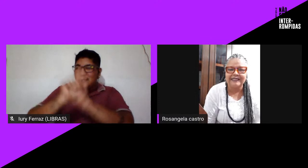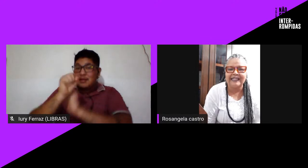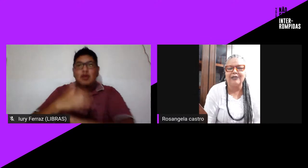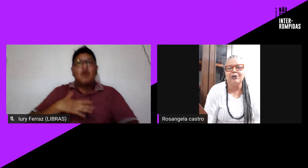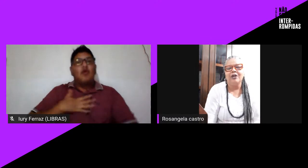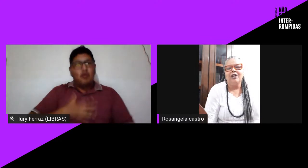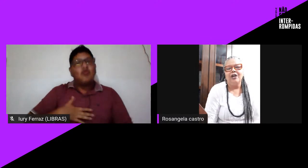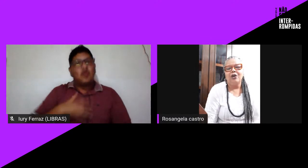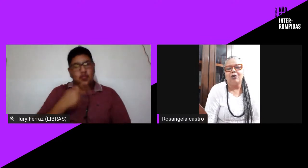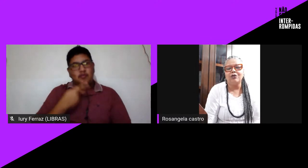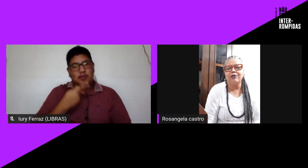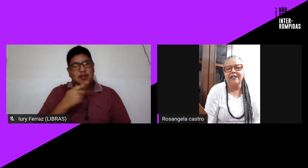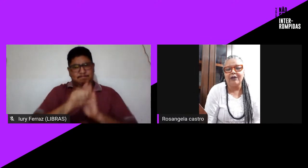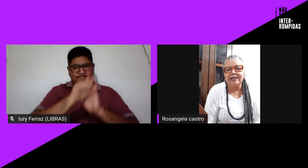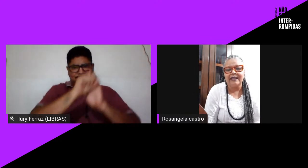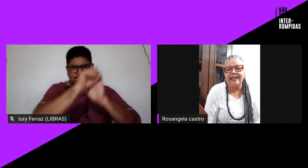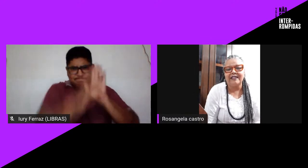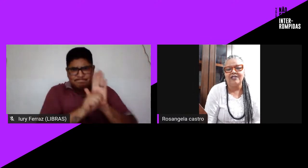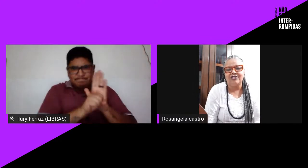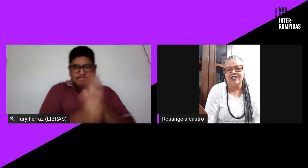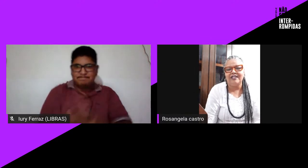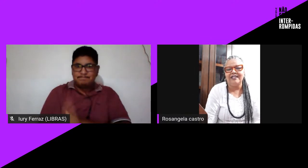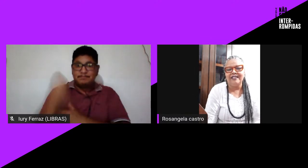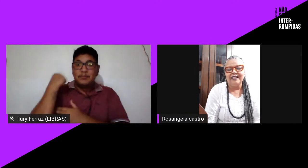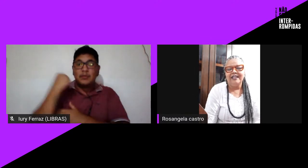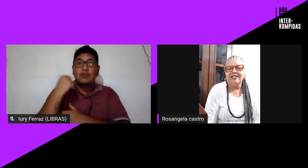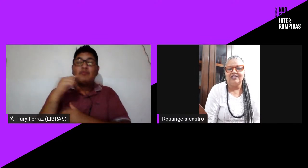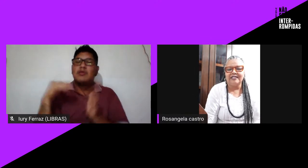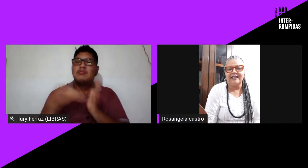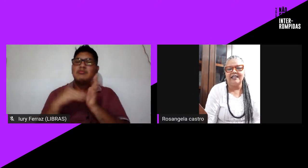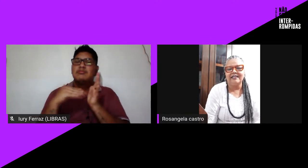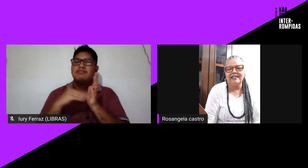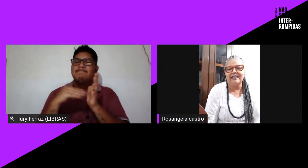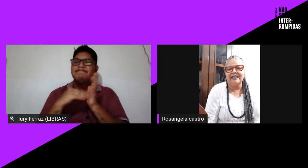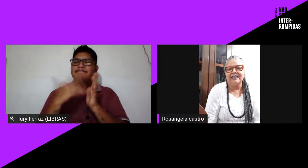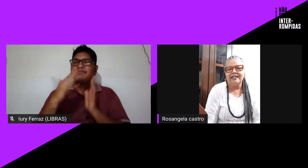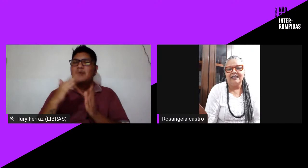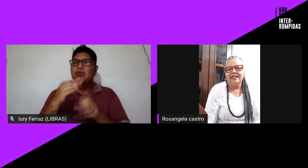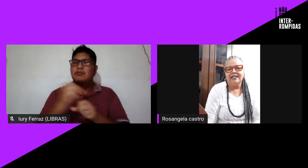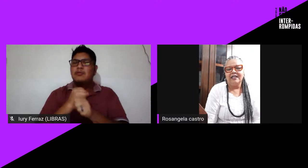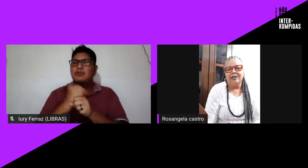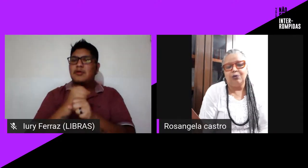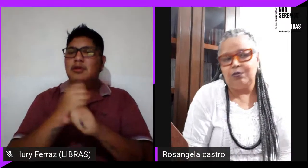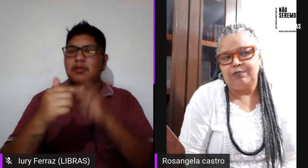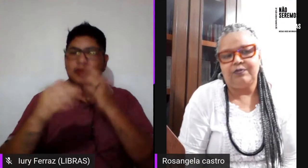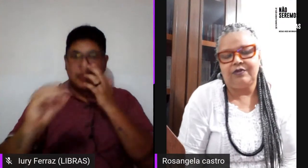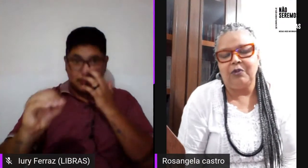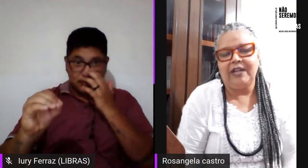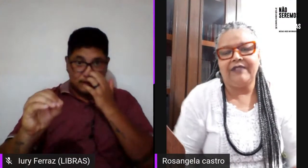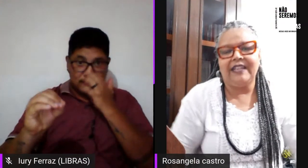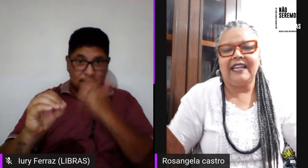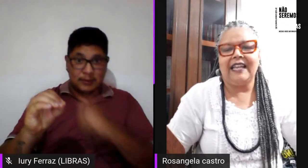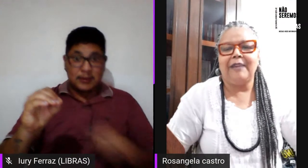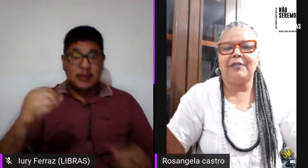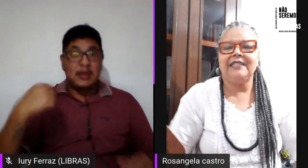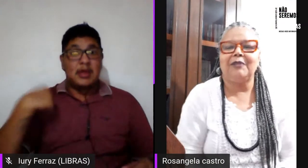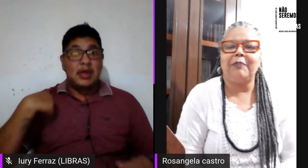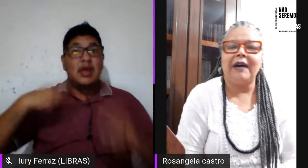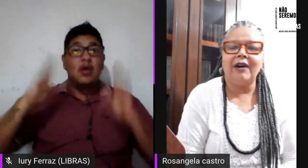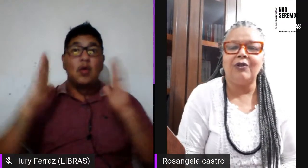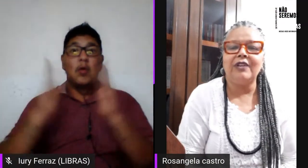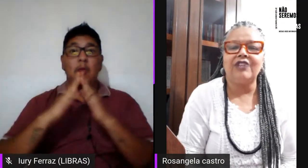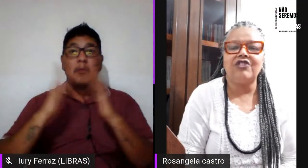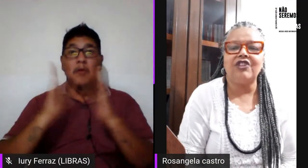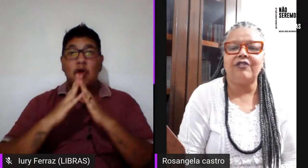século passado, quando no final da década de 70, eu morava naquela época em